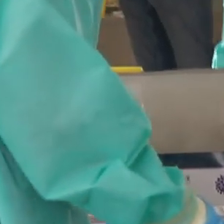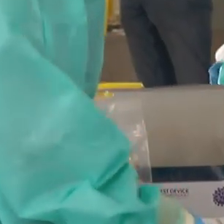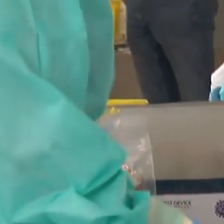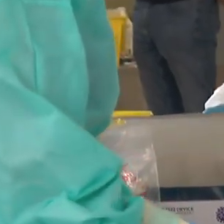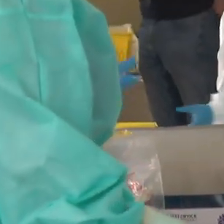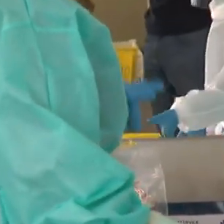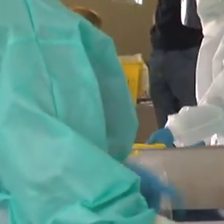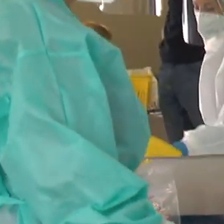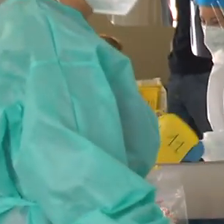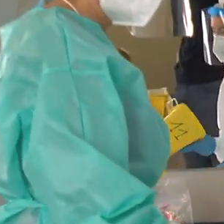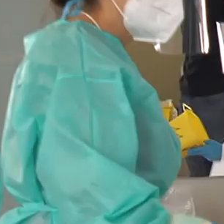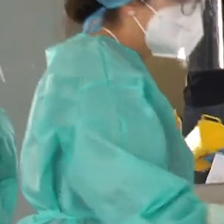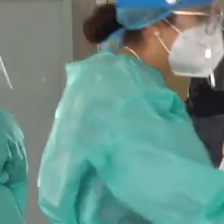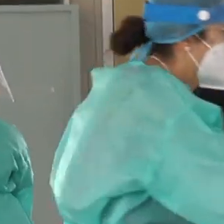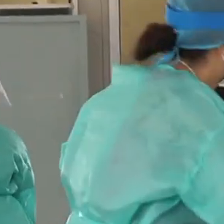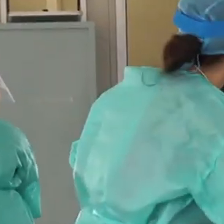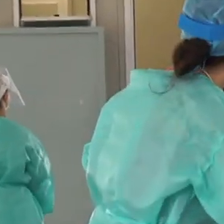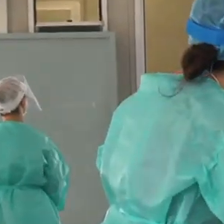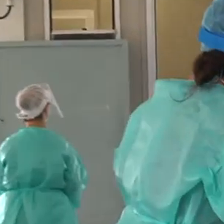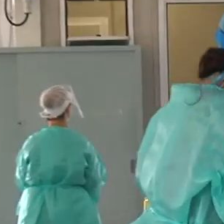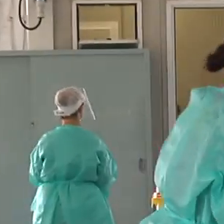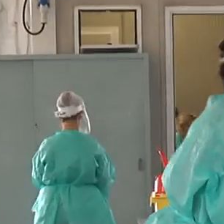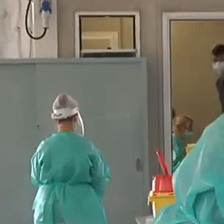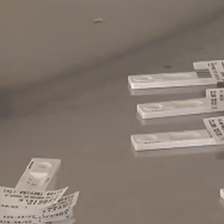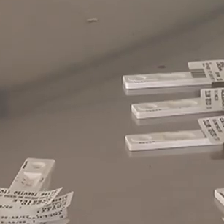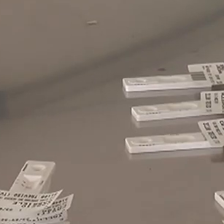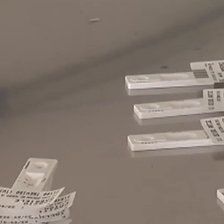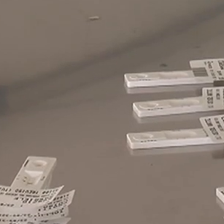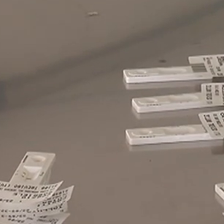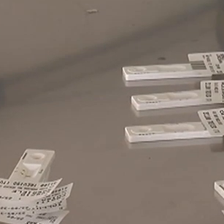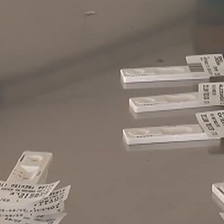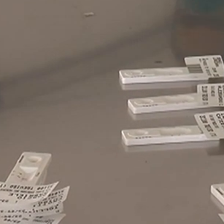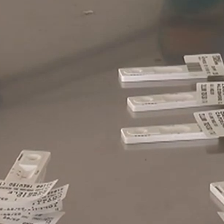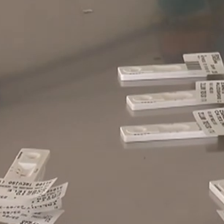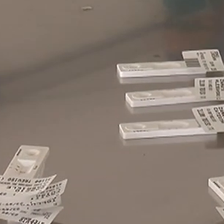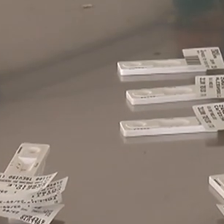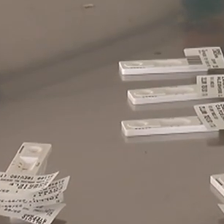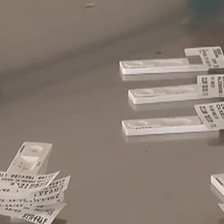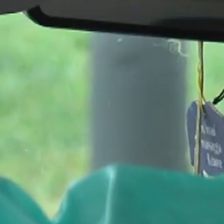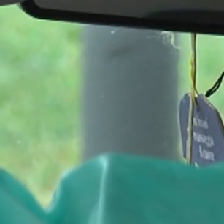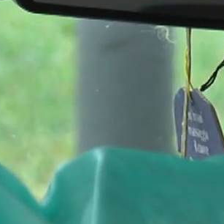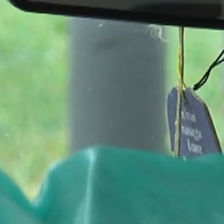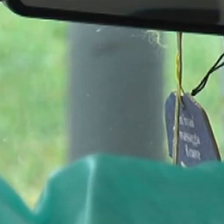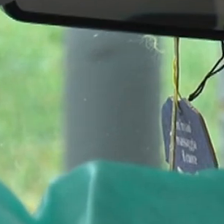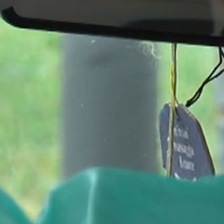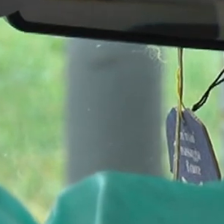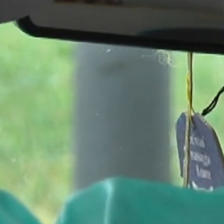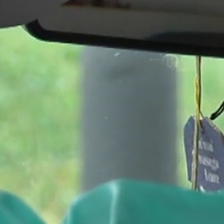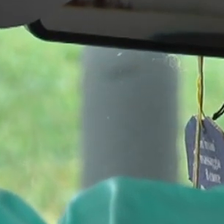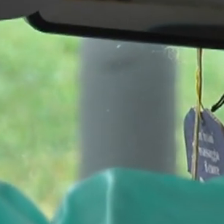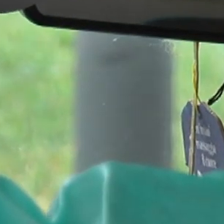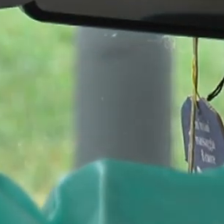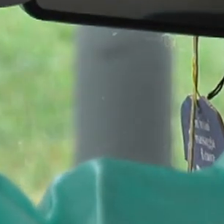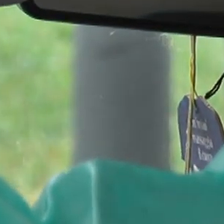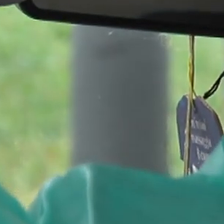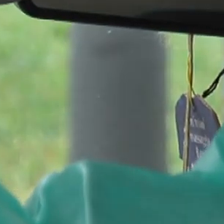generale della Sanità Veneta che ha incaricato le ULS di comunicargli la capacità giornaliera di esecuzione dei tamponi molecolari con l'attesa di